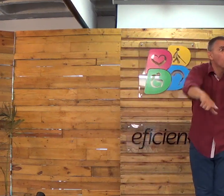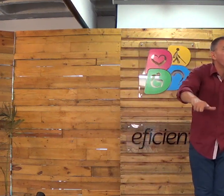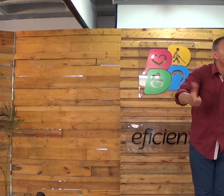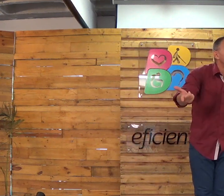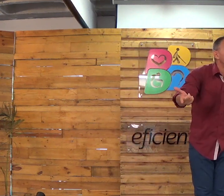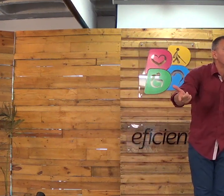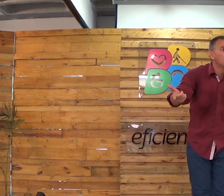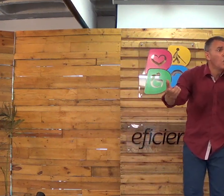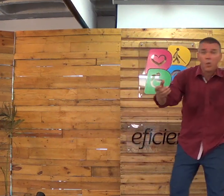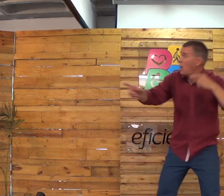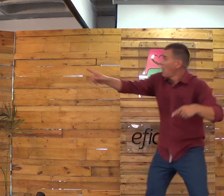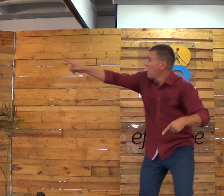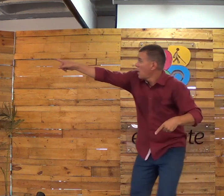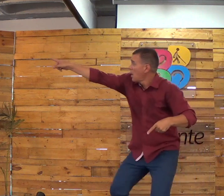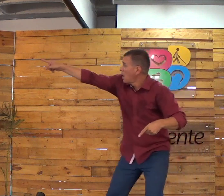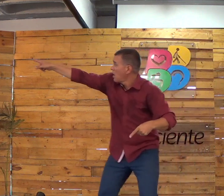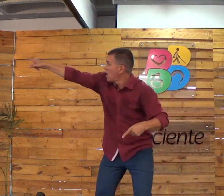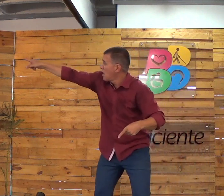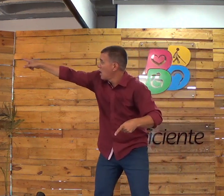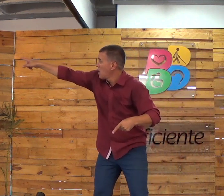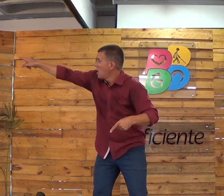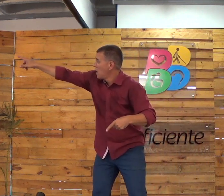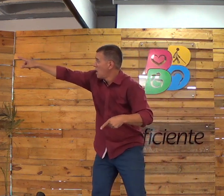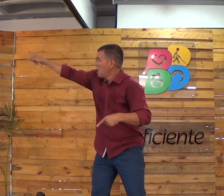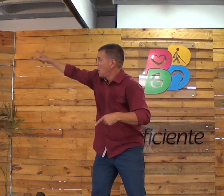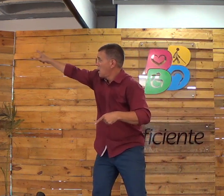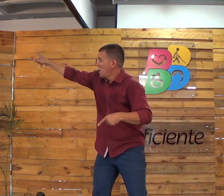Você vai morrer? Precisa a você que está ali.